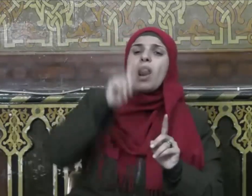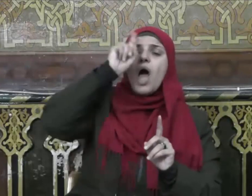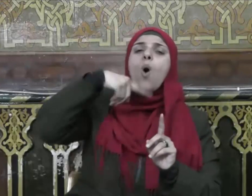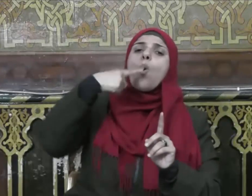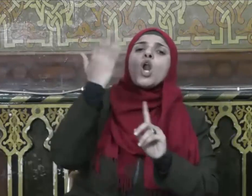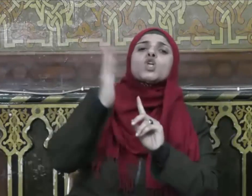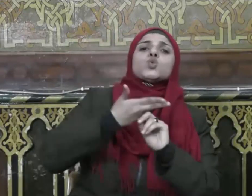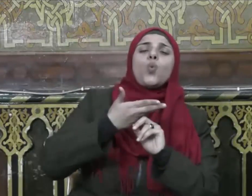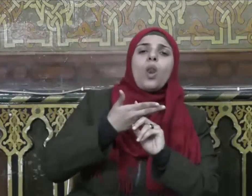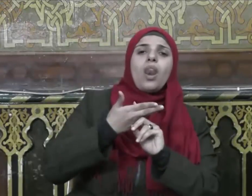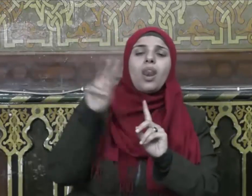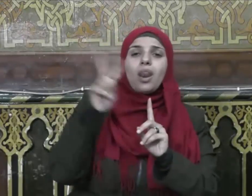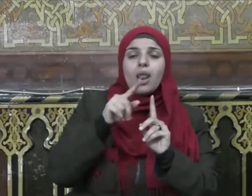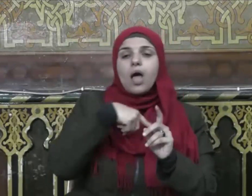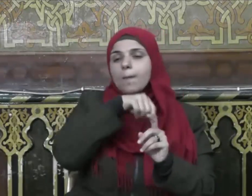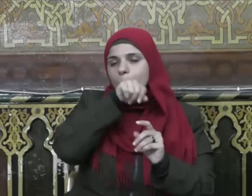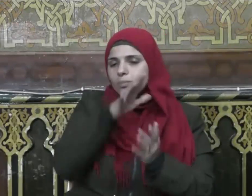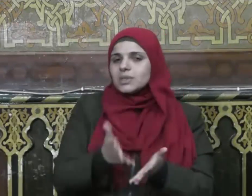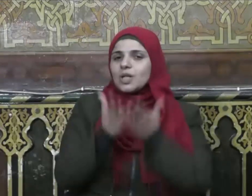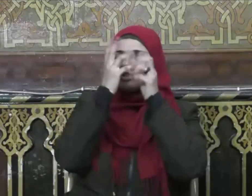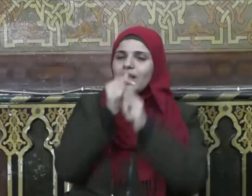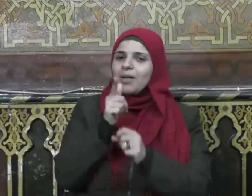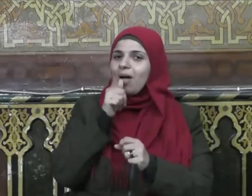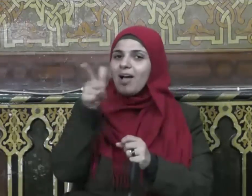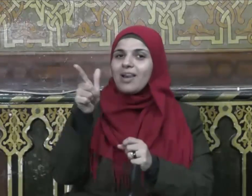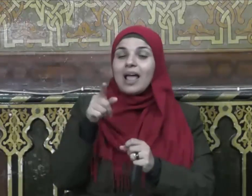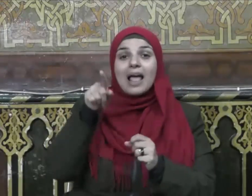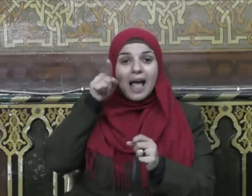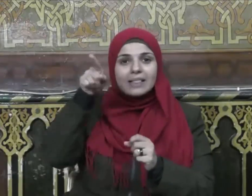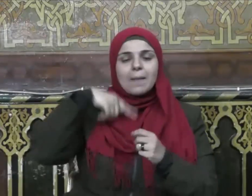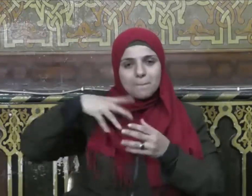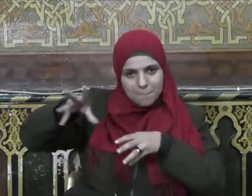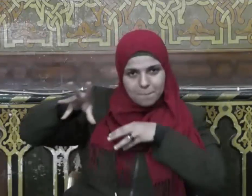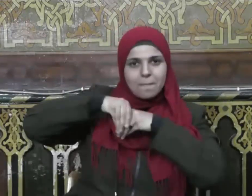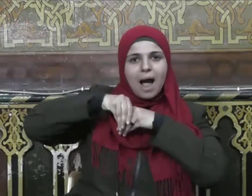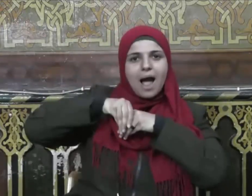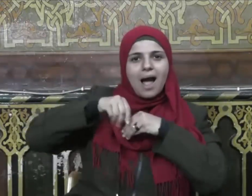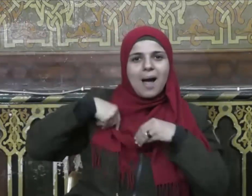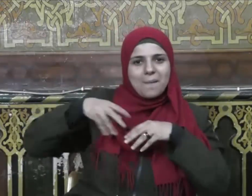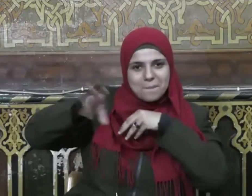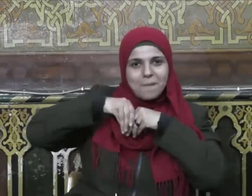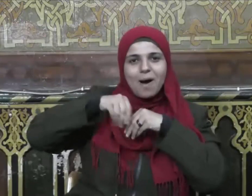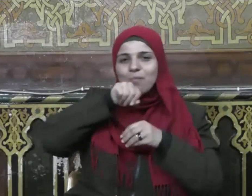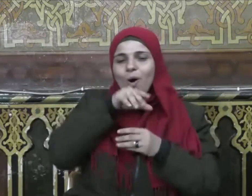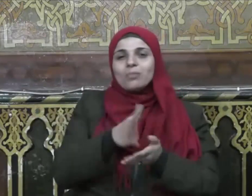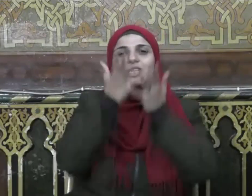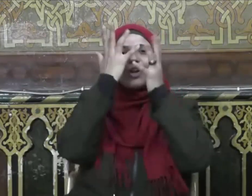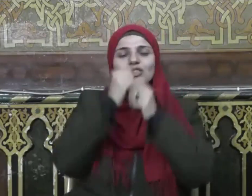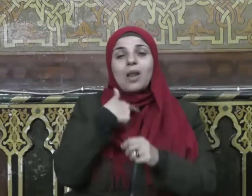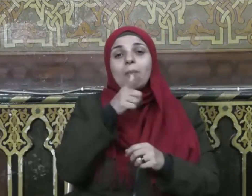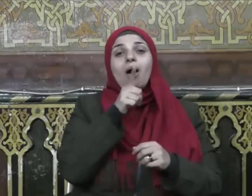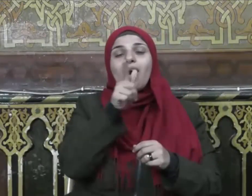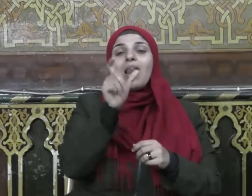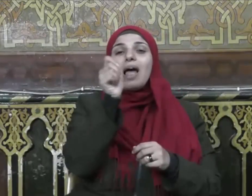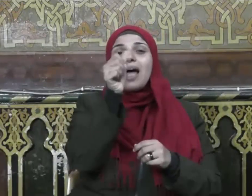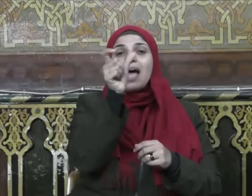فقال صلى الله عليه وسلم أنت مع من أحببت قال أنس فما فرحنا بشيء